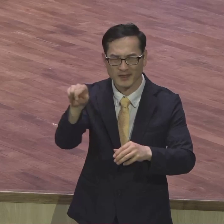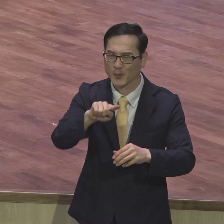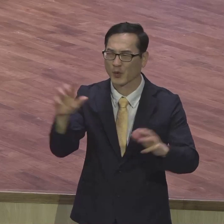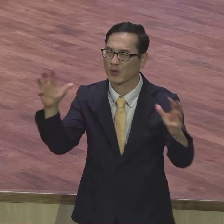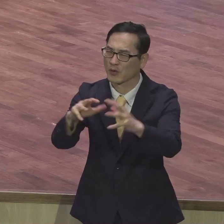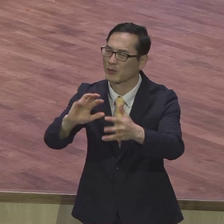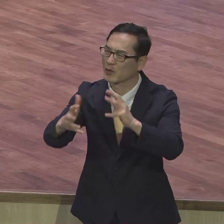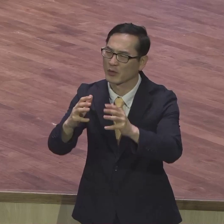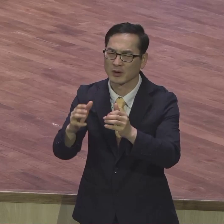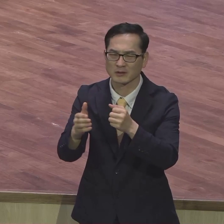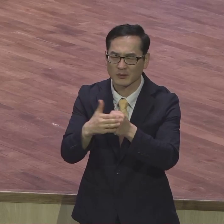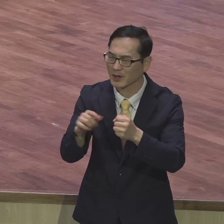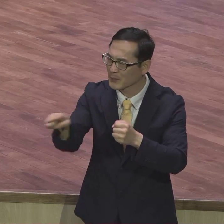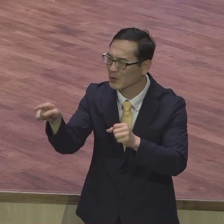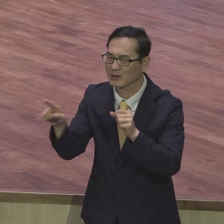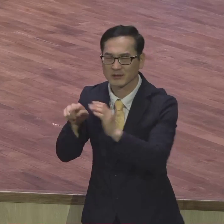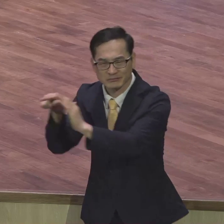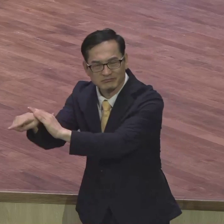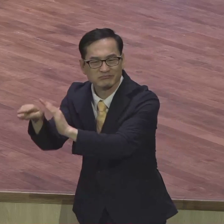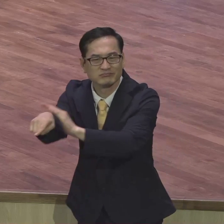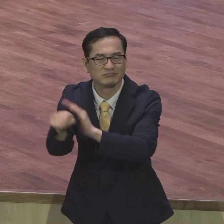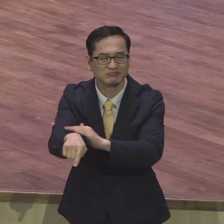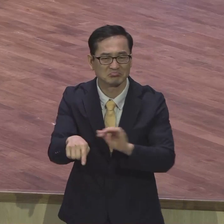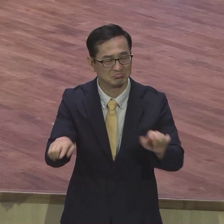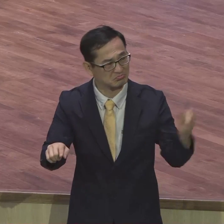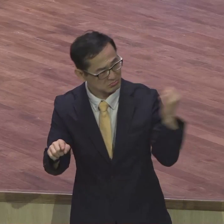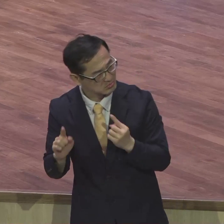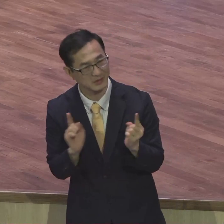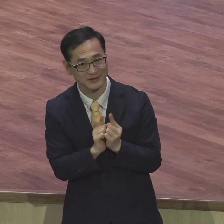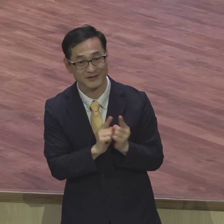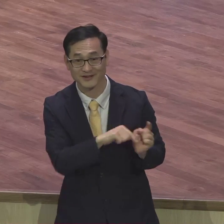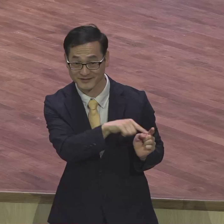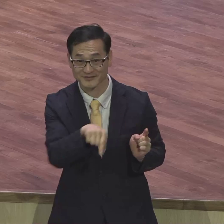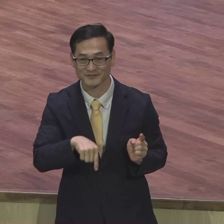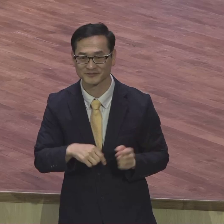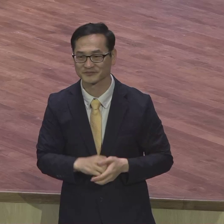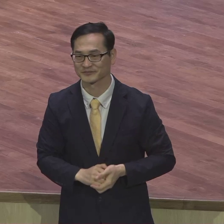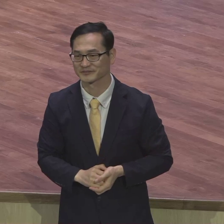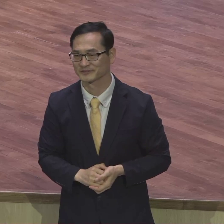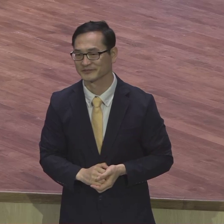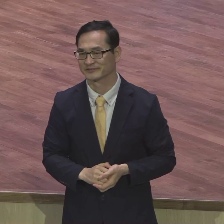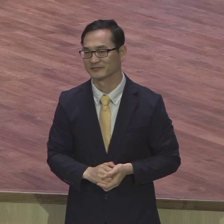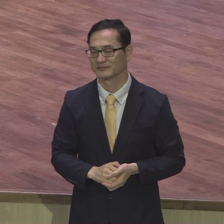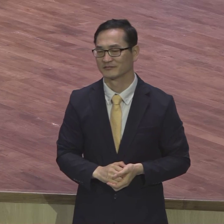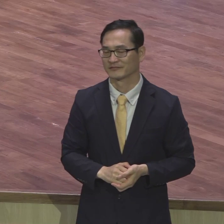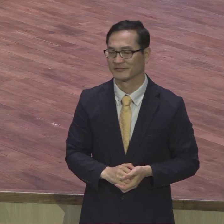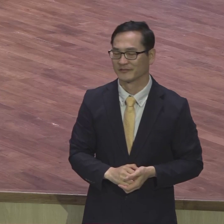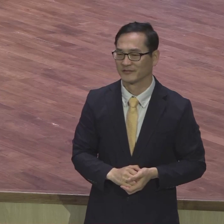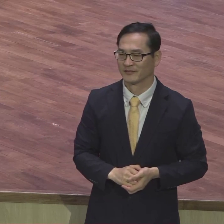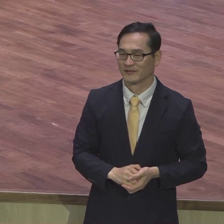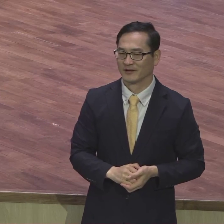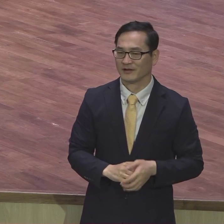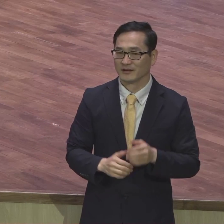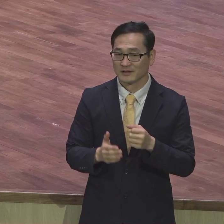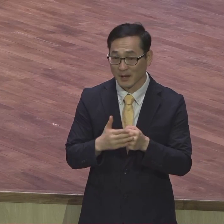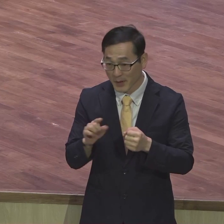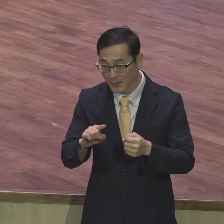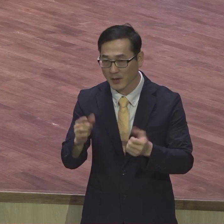대화하면서 그런 이야기를 했는데 학교 세우는 거 빗물 식수하는 거